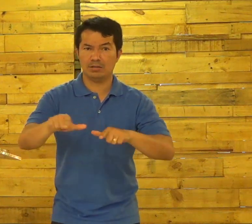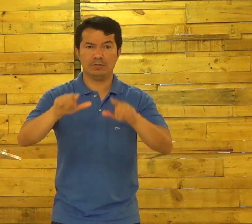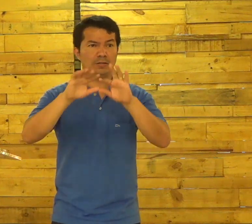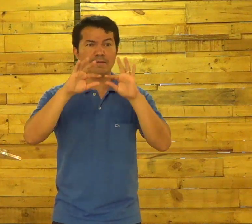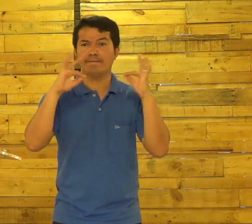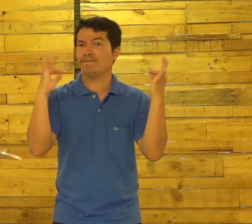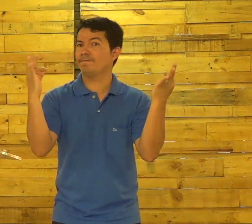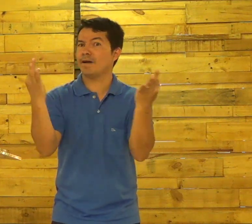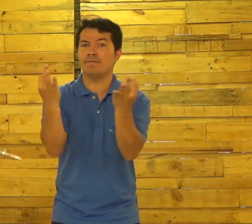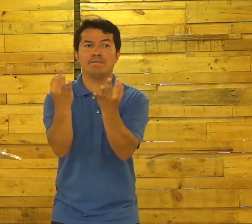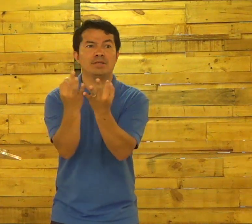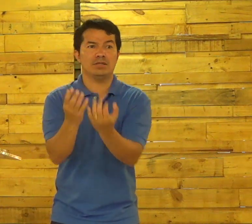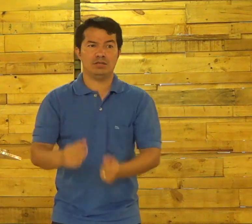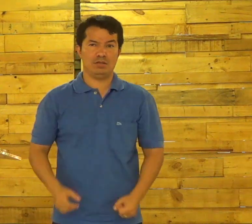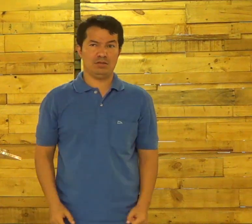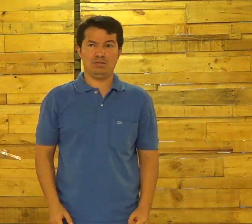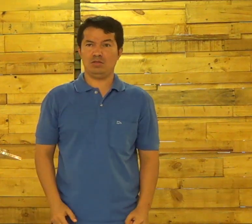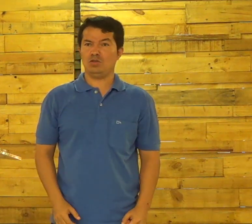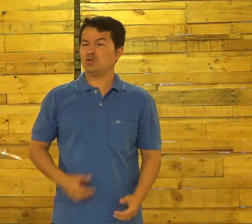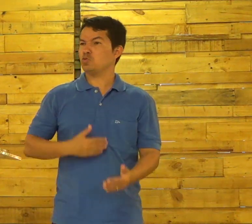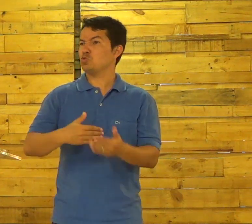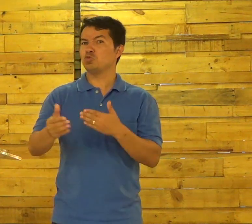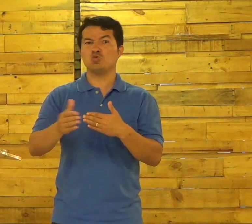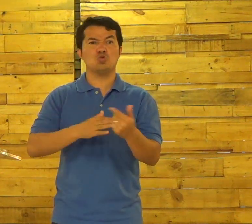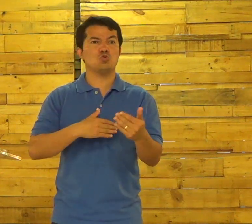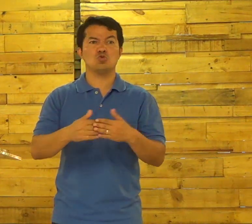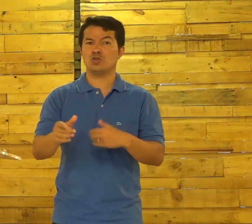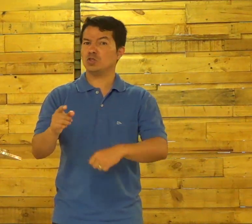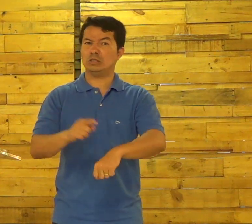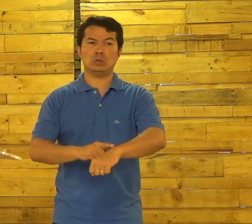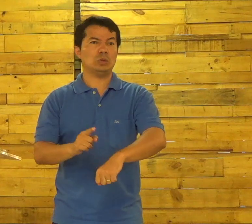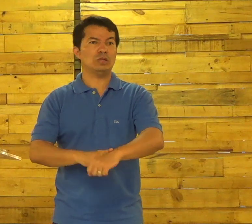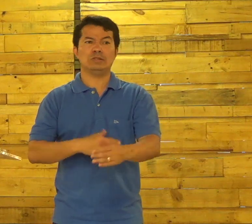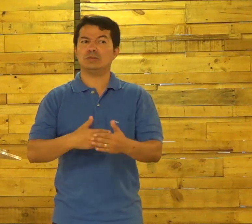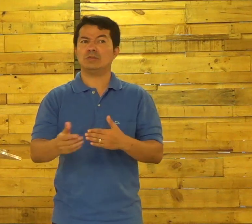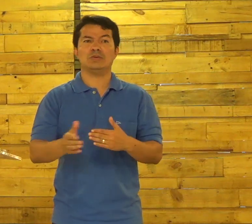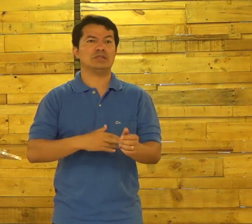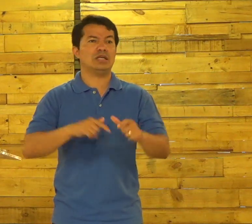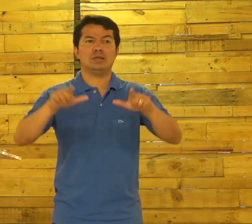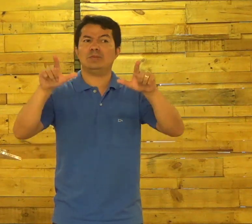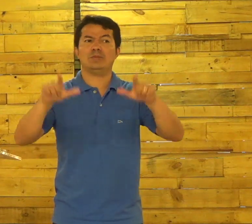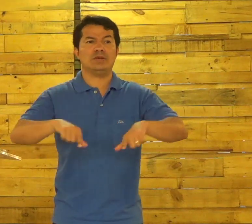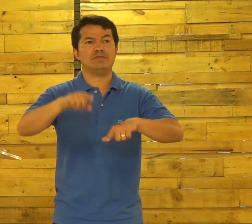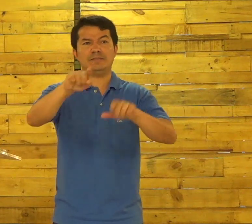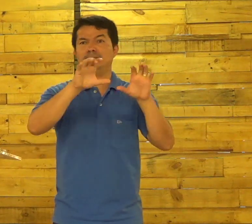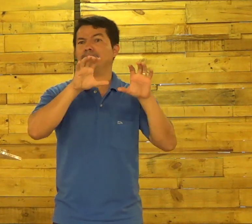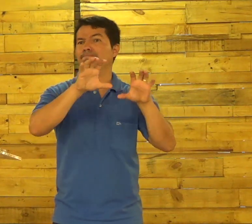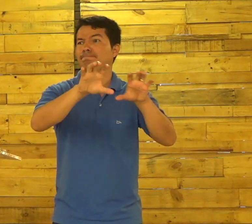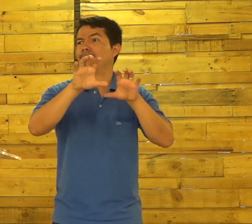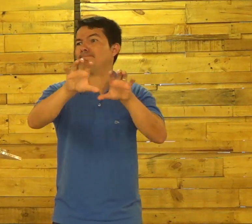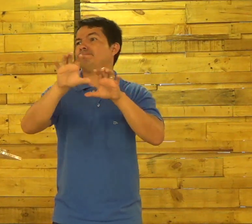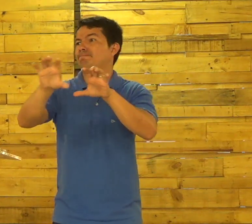você Estiver No seu Trabalho Na sua Família Em qualquer Lugar Você